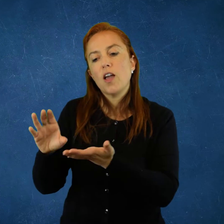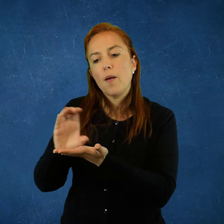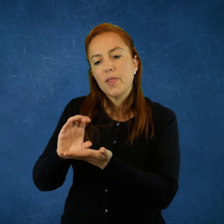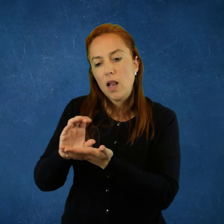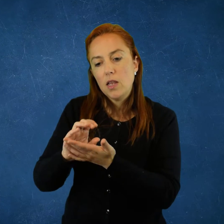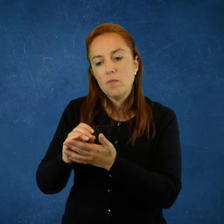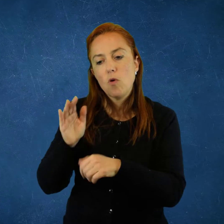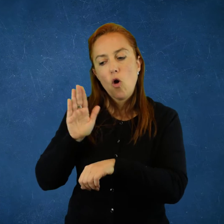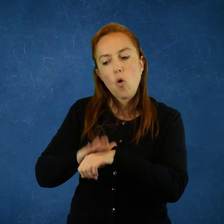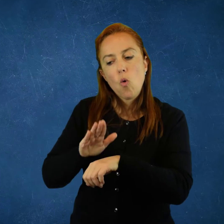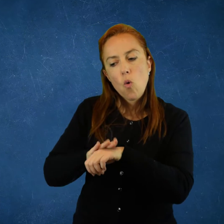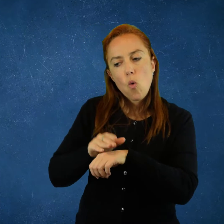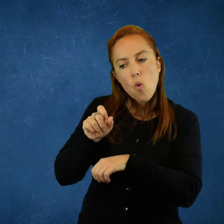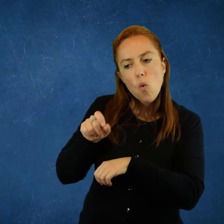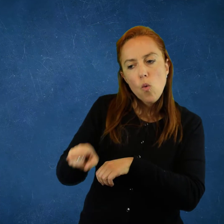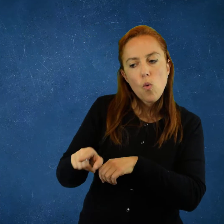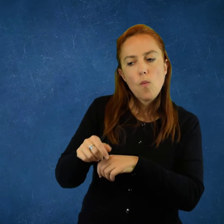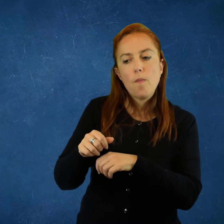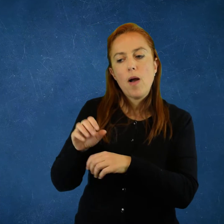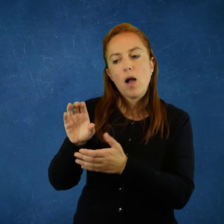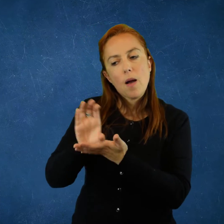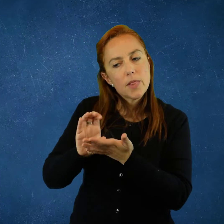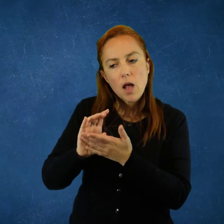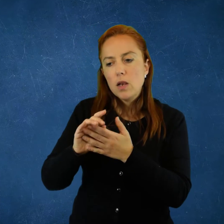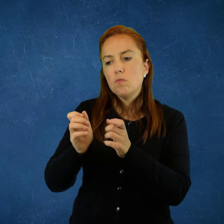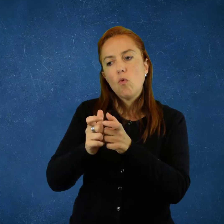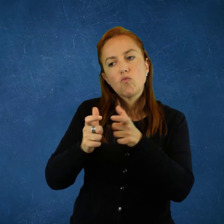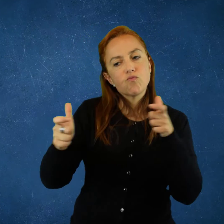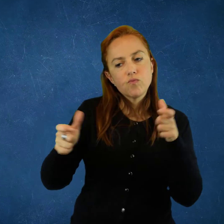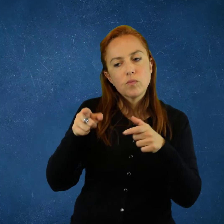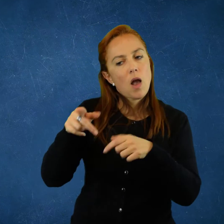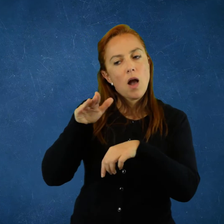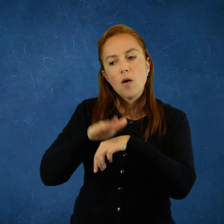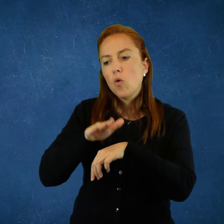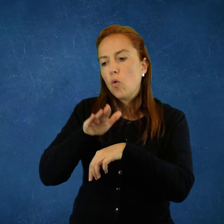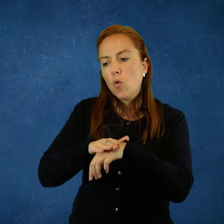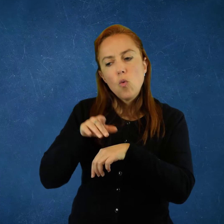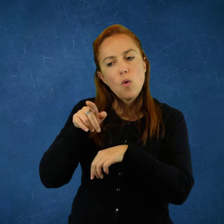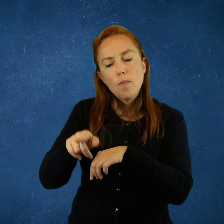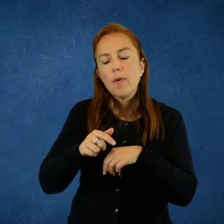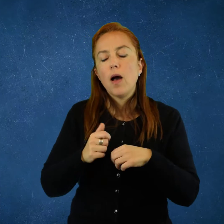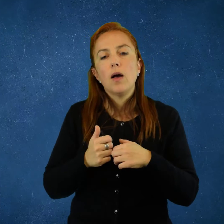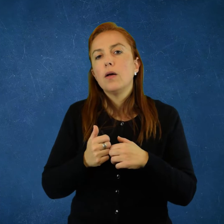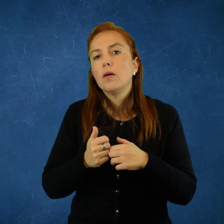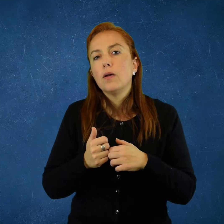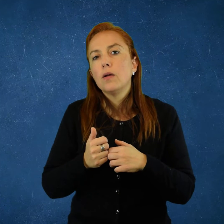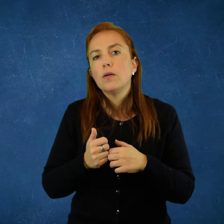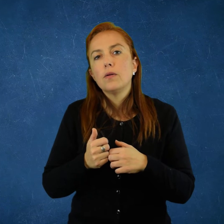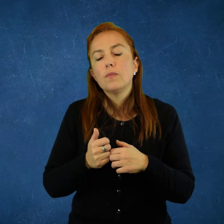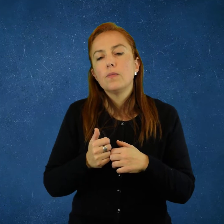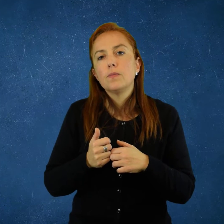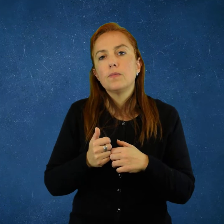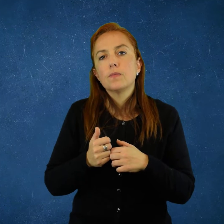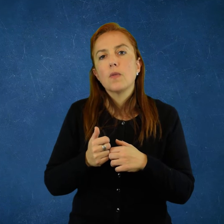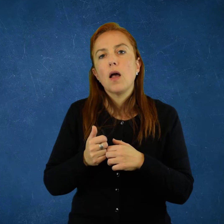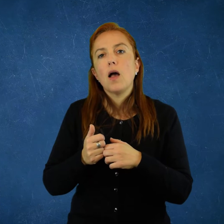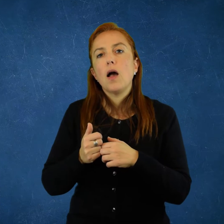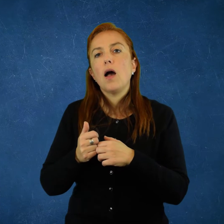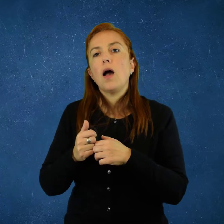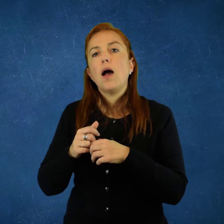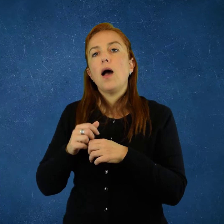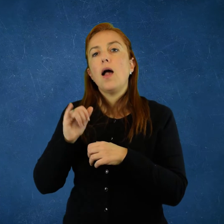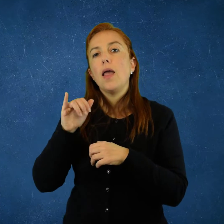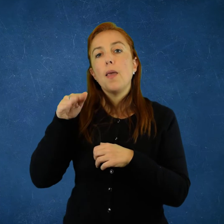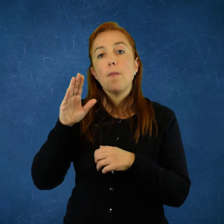lógica del desarrollo del capitalismo. Y le va a echar a él la culpa de todo lo